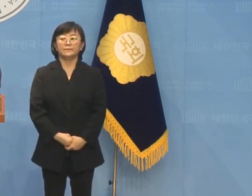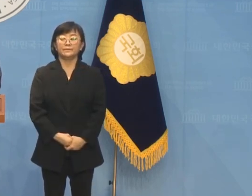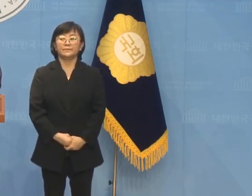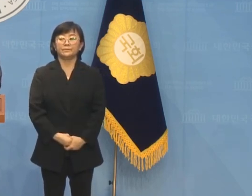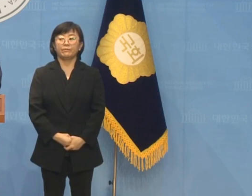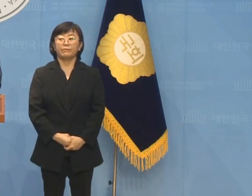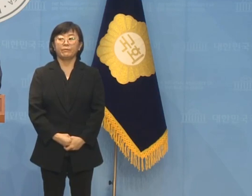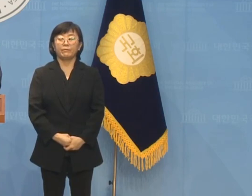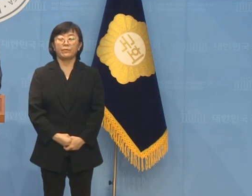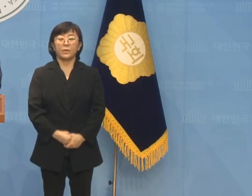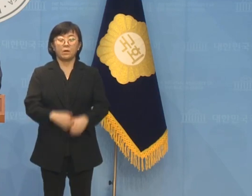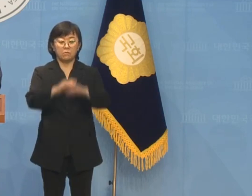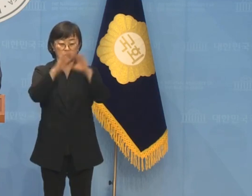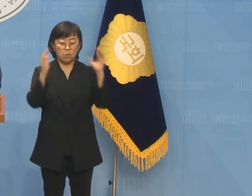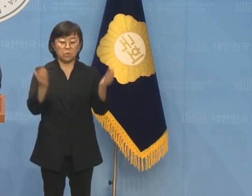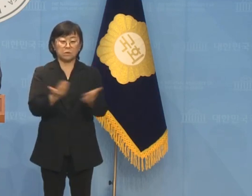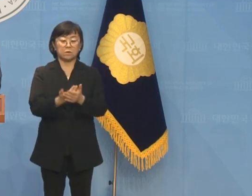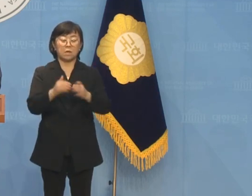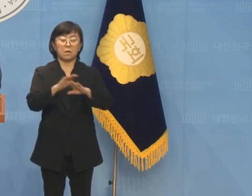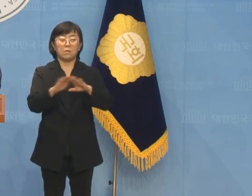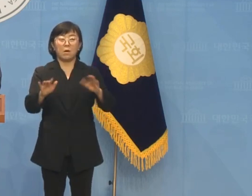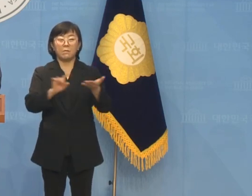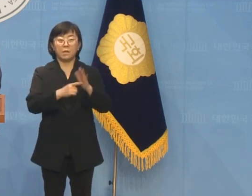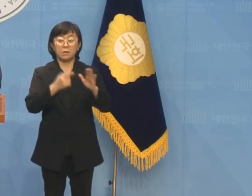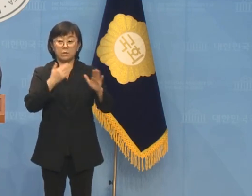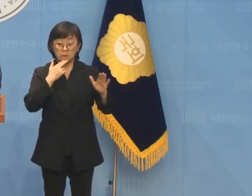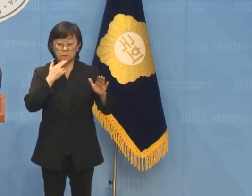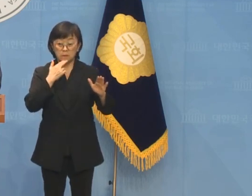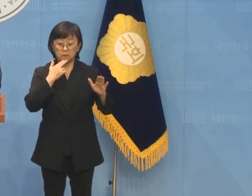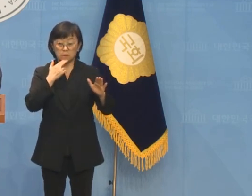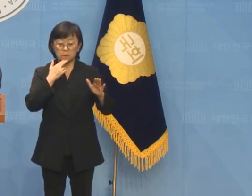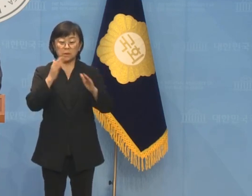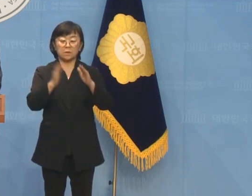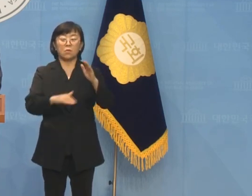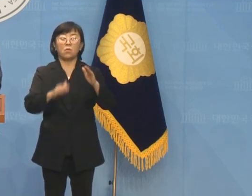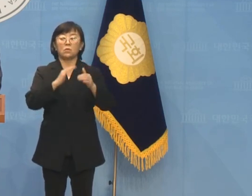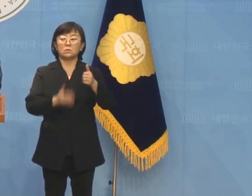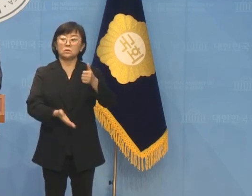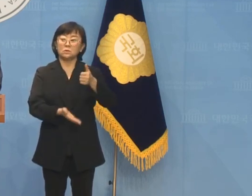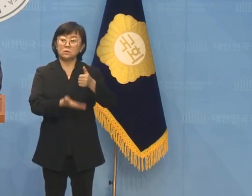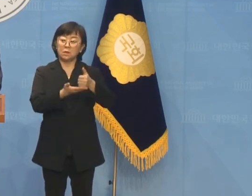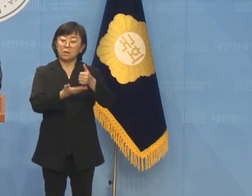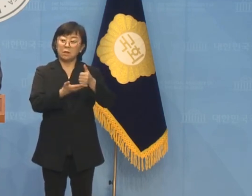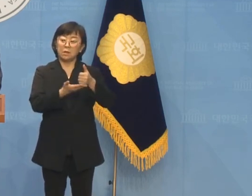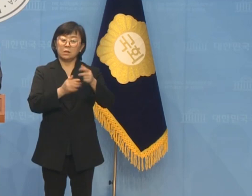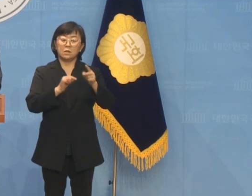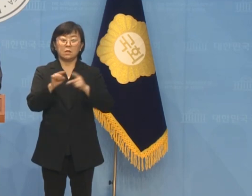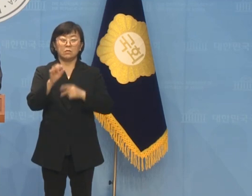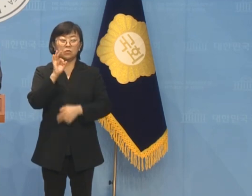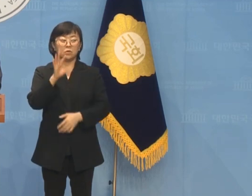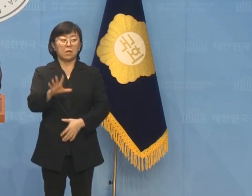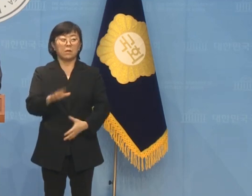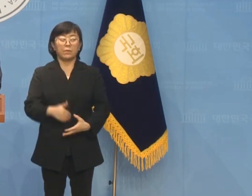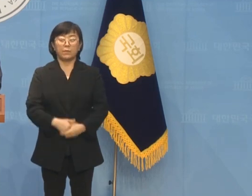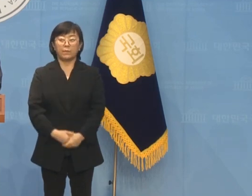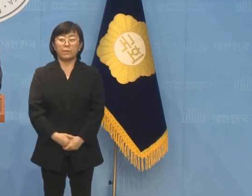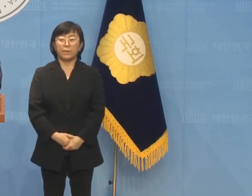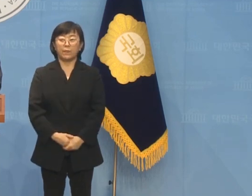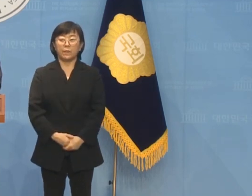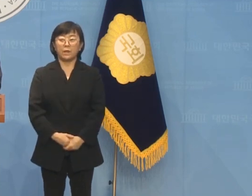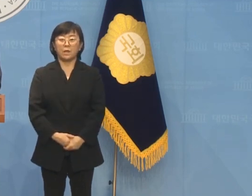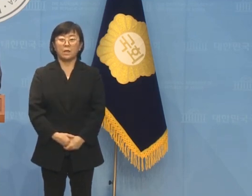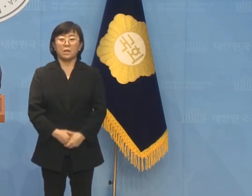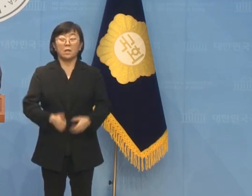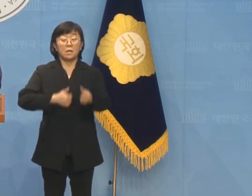이 일은 모든 것들이 해명돼지지 않고서는 이 공천은 이해할 수 없습니다. 이